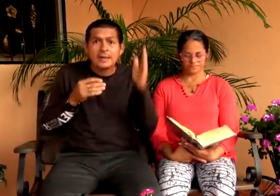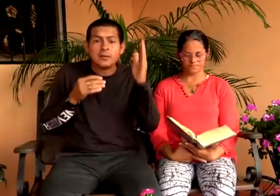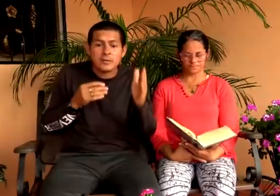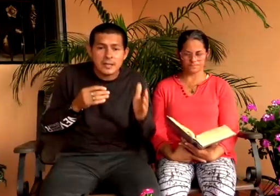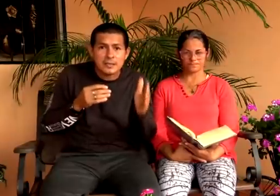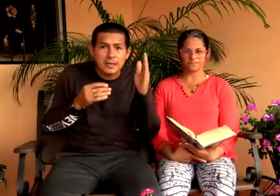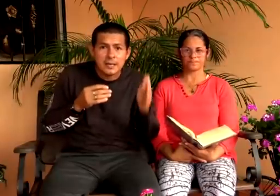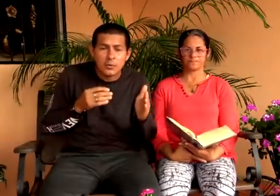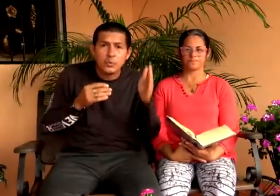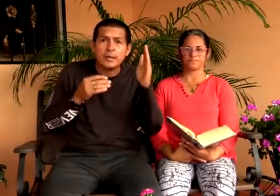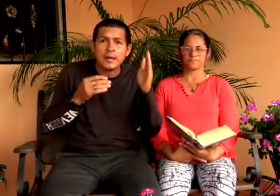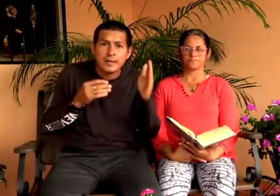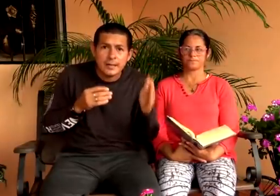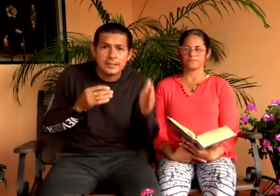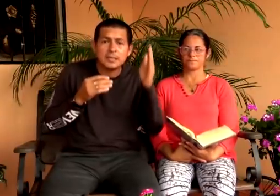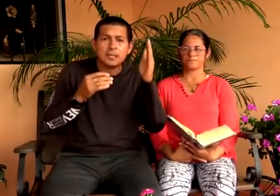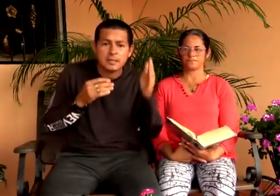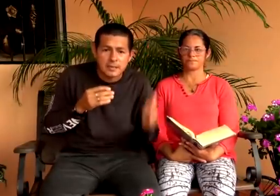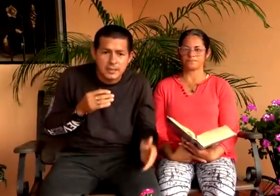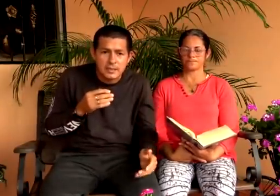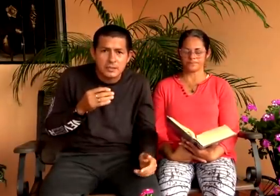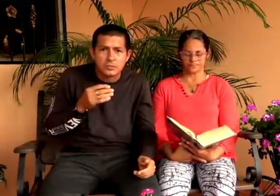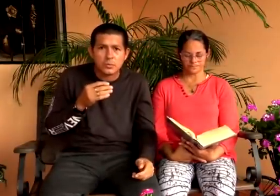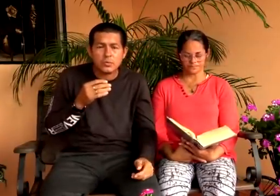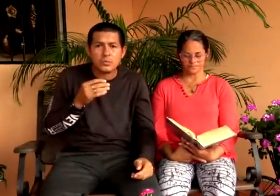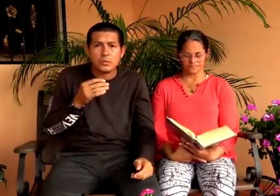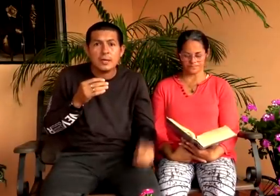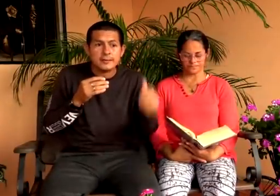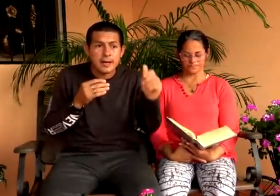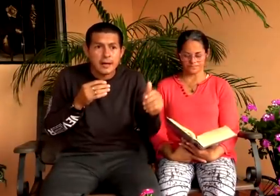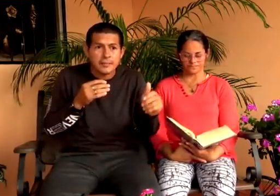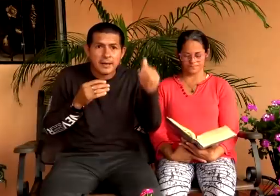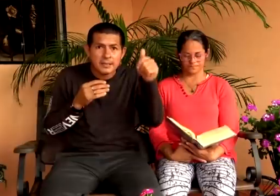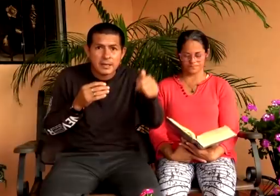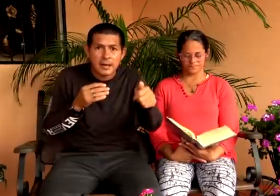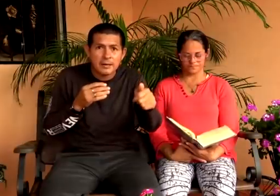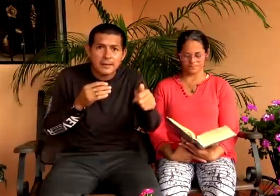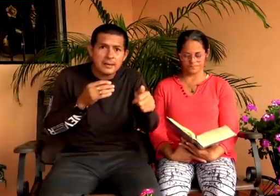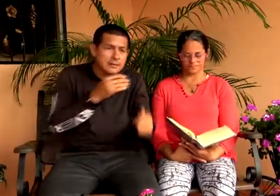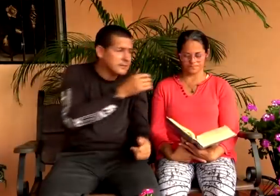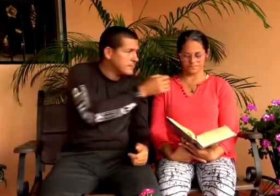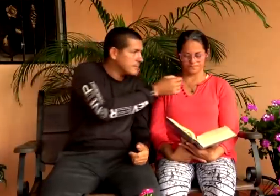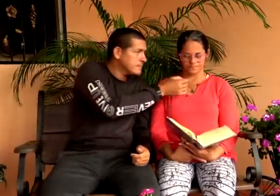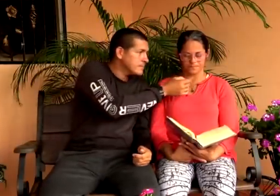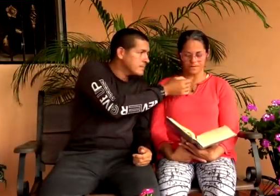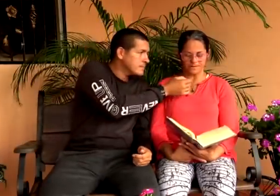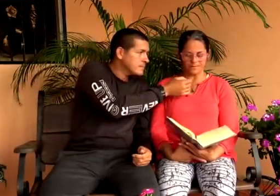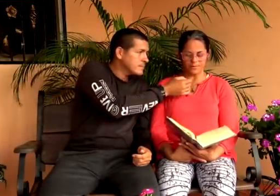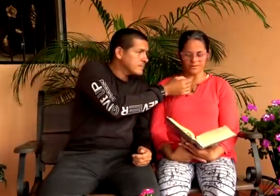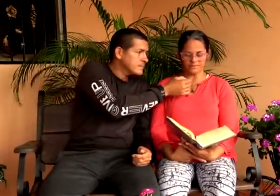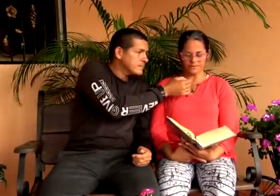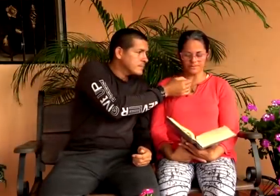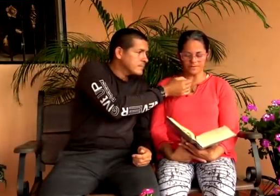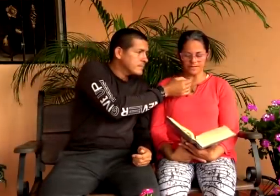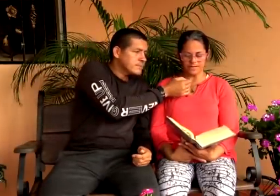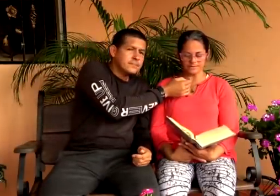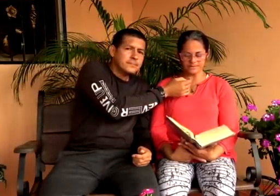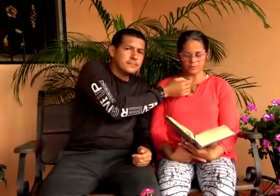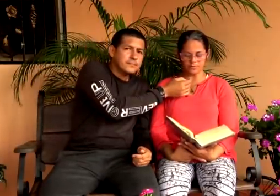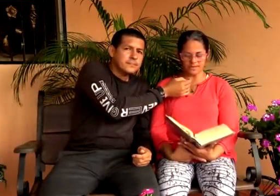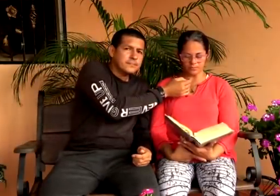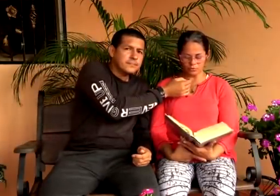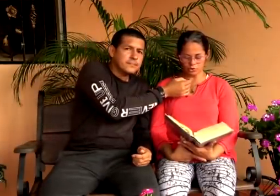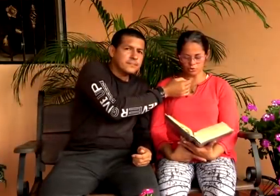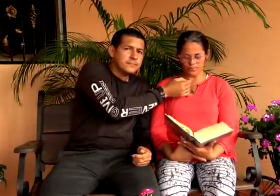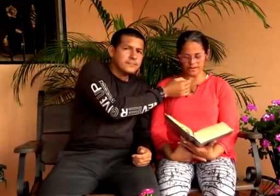verdad que no quiere estar en la única iglesia de Cristo salva esa alma de la muerte y